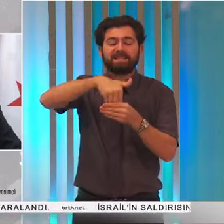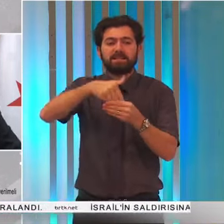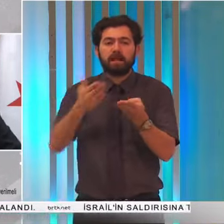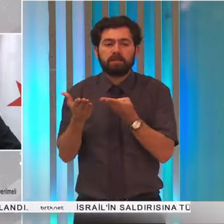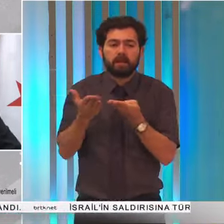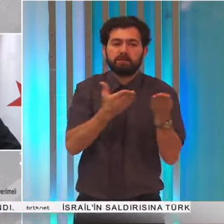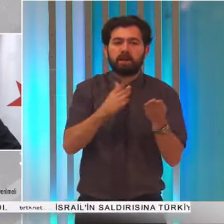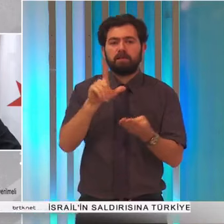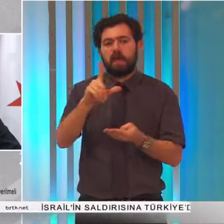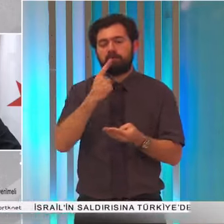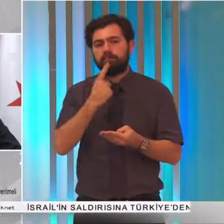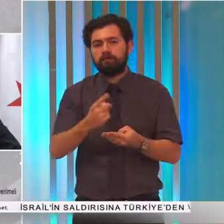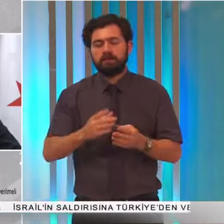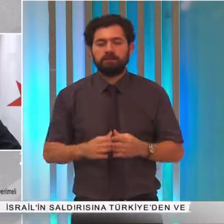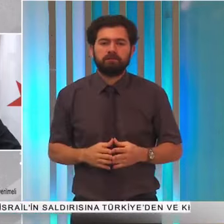kaydetti.